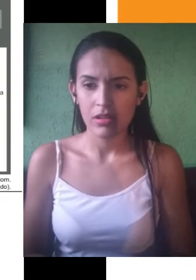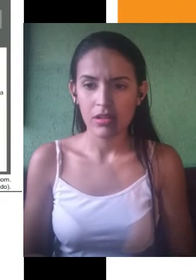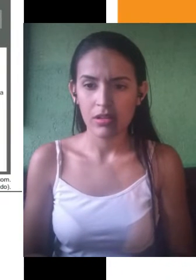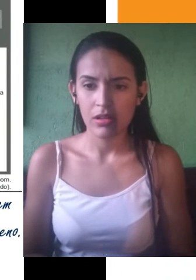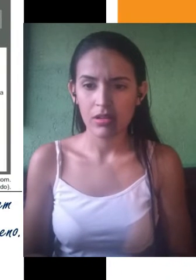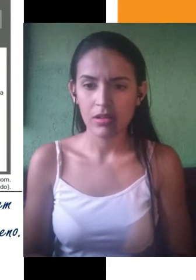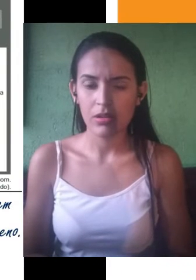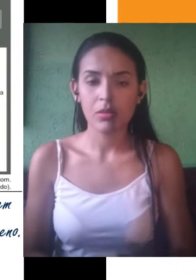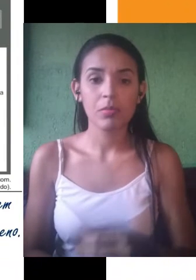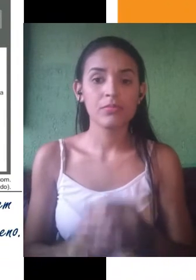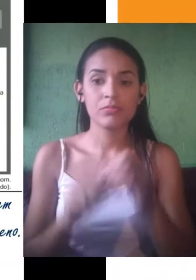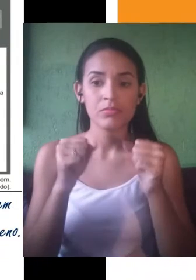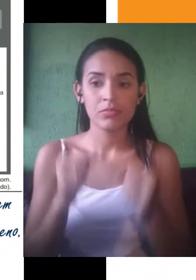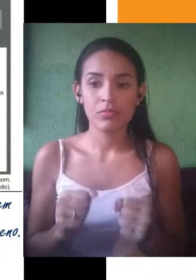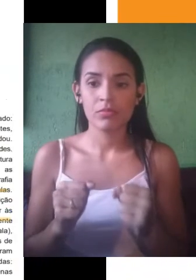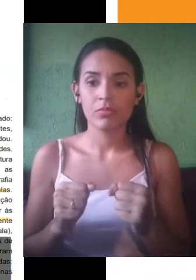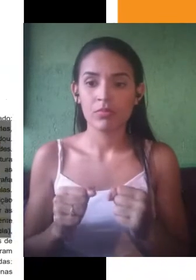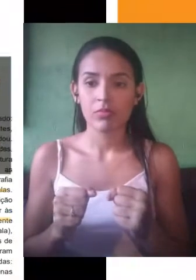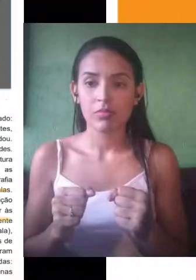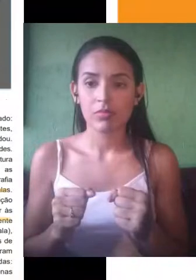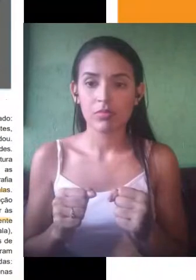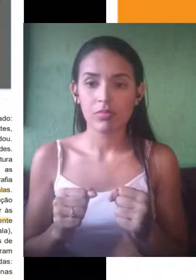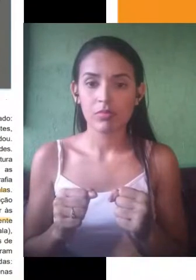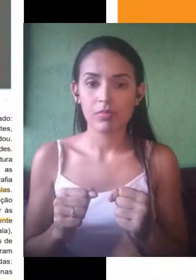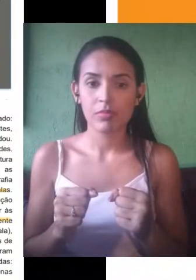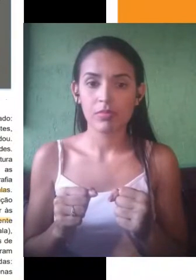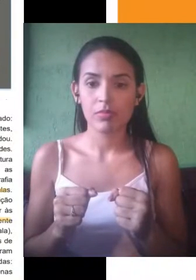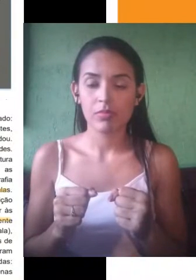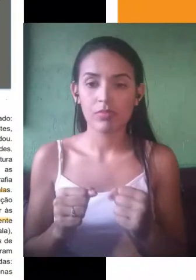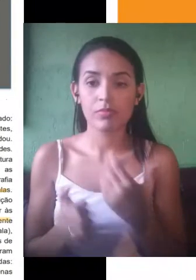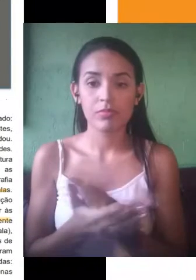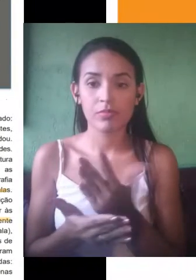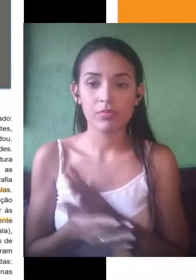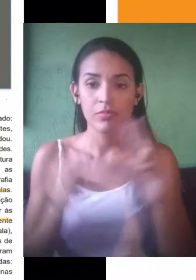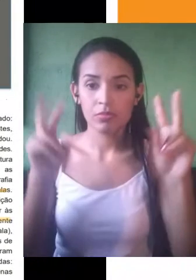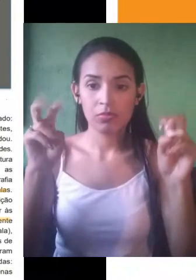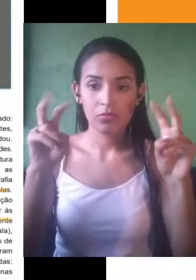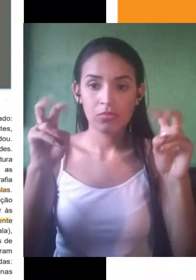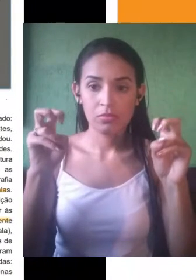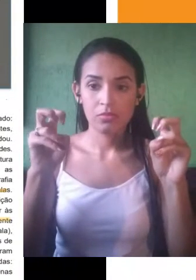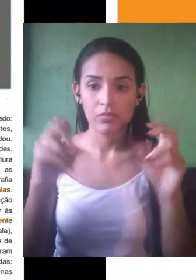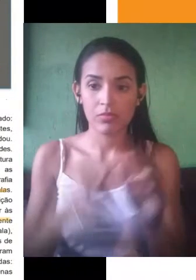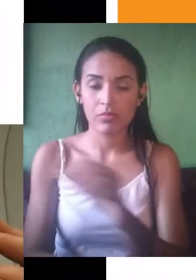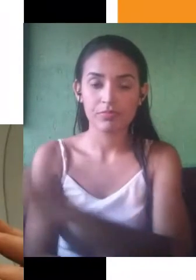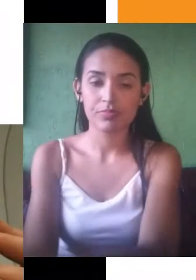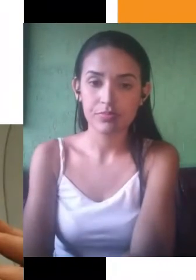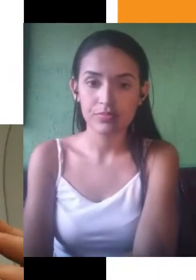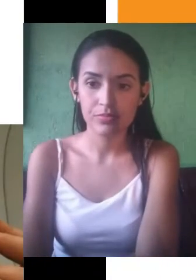tentar interpretar esse tema e o assunto de cada texto. Fazendo